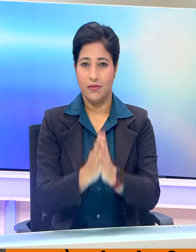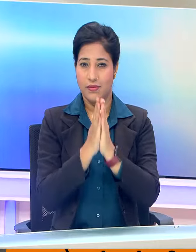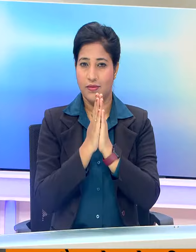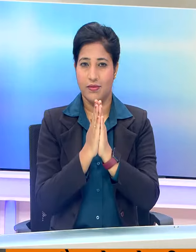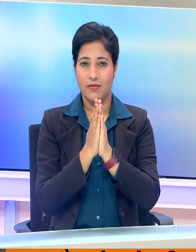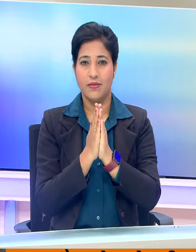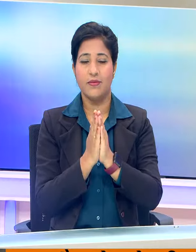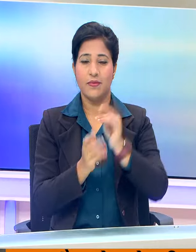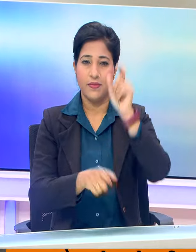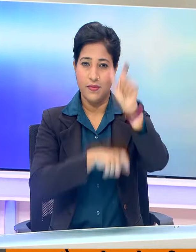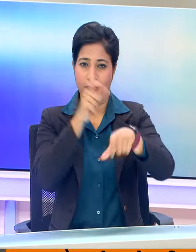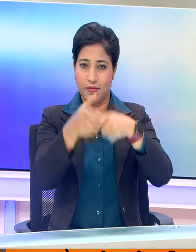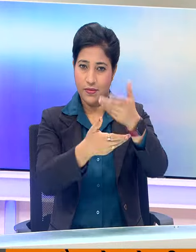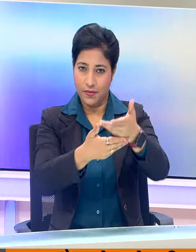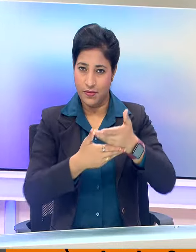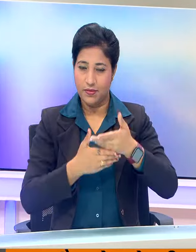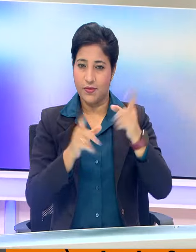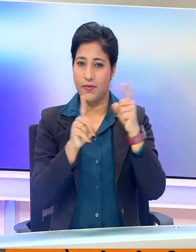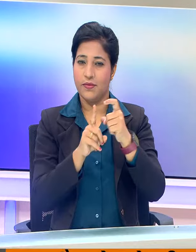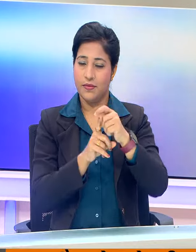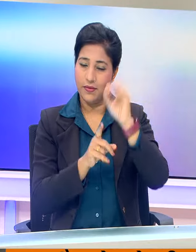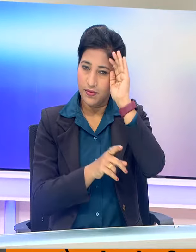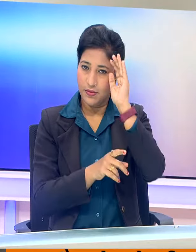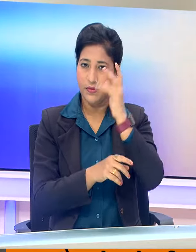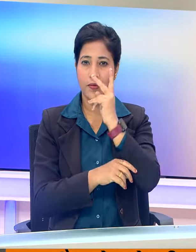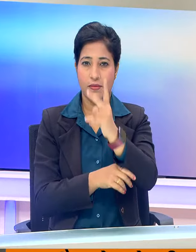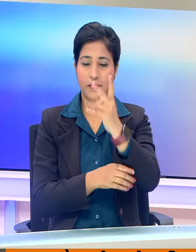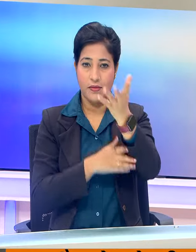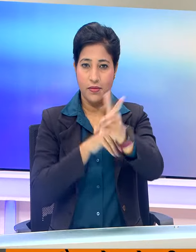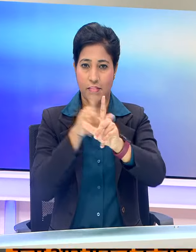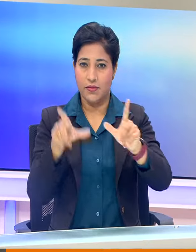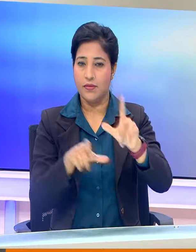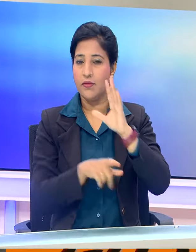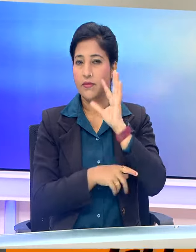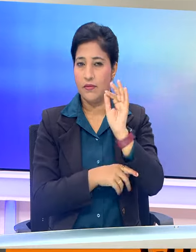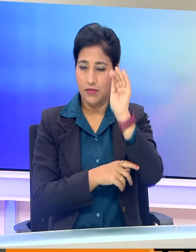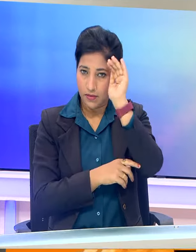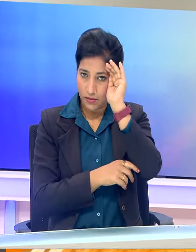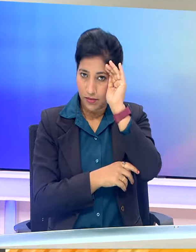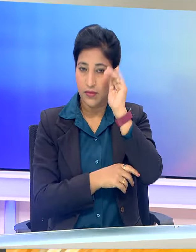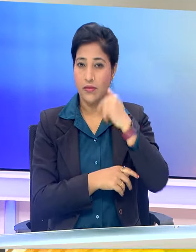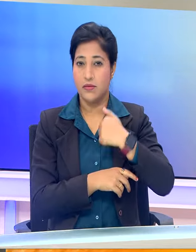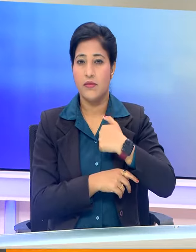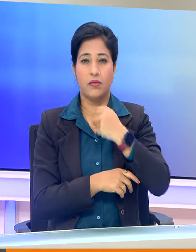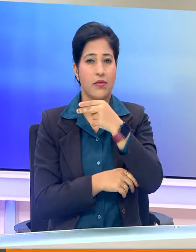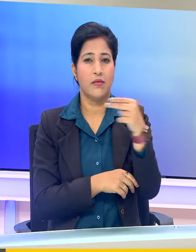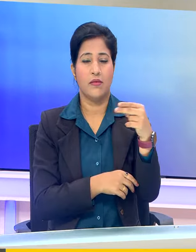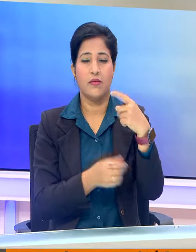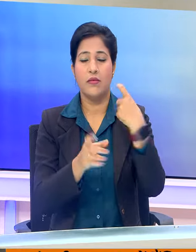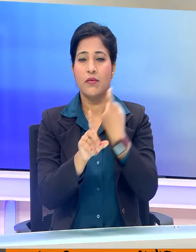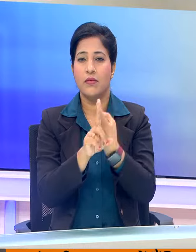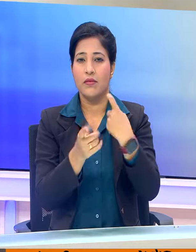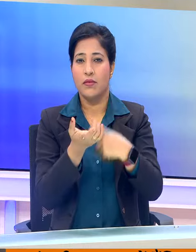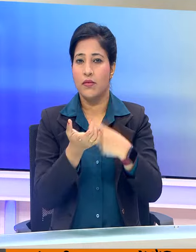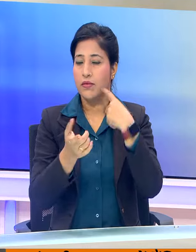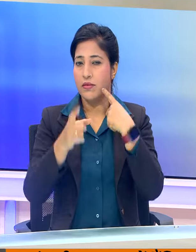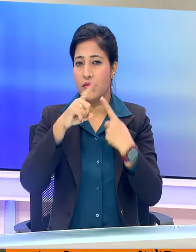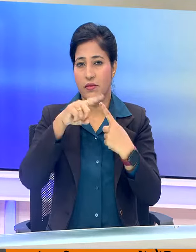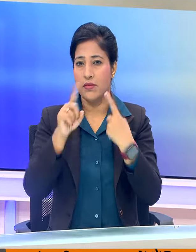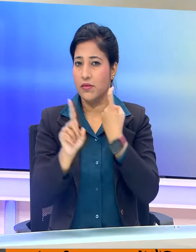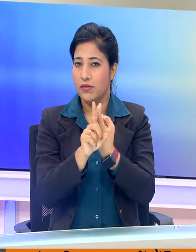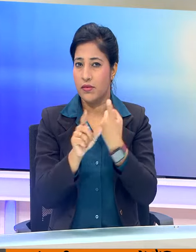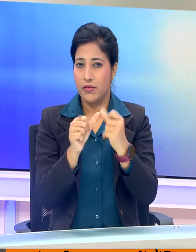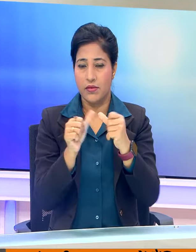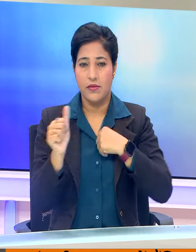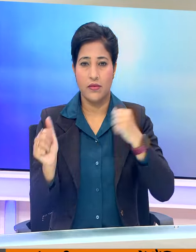नमस्कार, स्वागत है आप सभी का दोलोशन समाचार आप देख रहे हैं और सांकितिक भाषा के इस खास बुलिटन को लेकर हाज़िर हो मैं कृतिका और मेरे साथ है